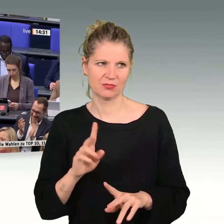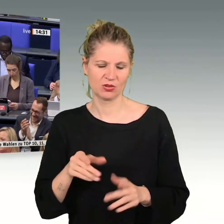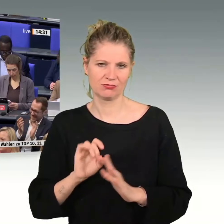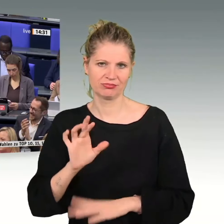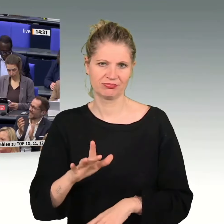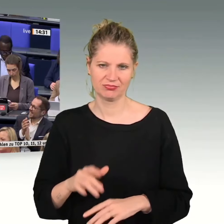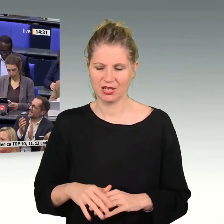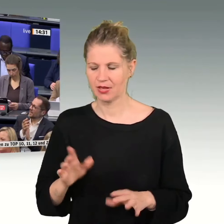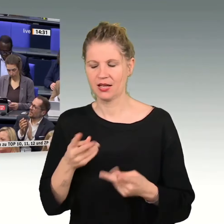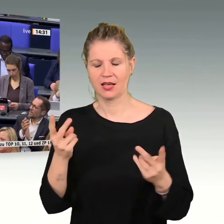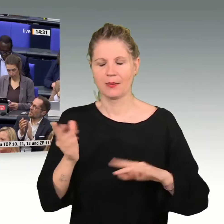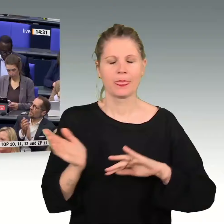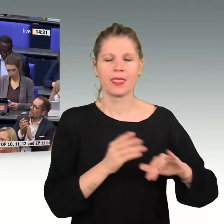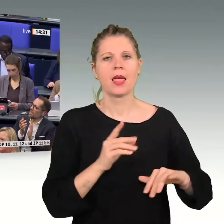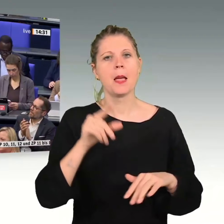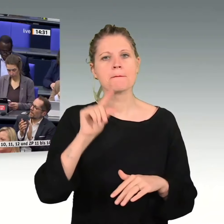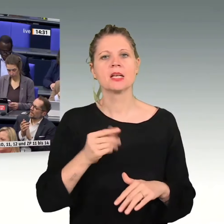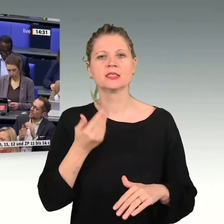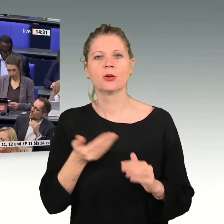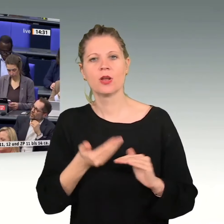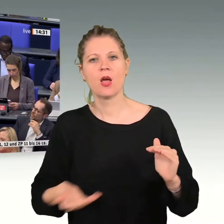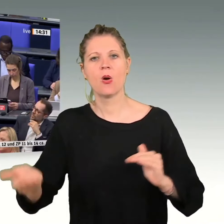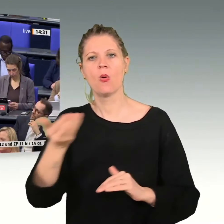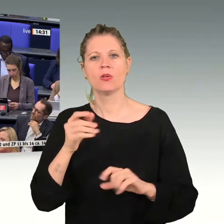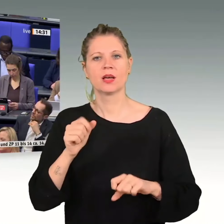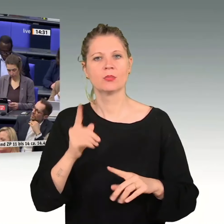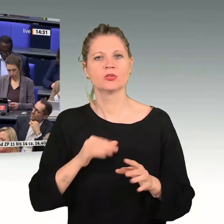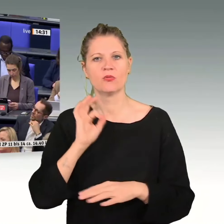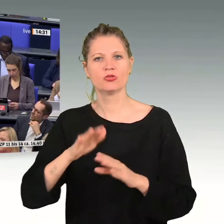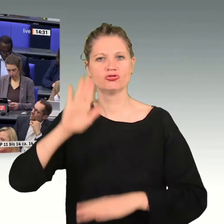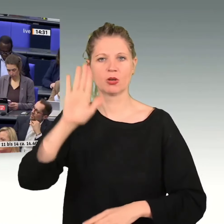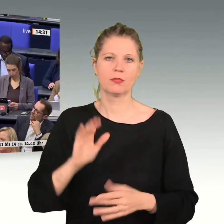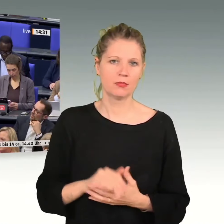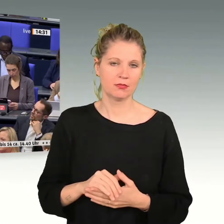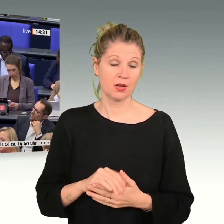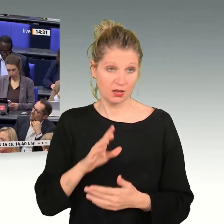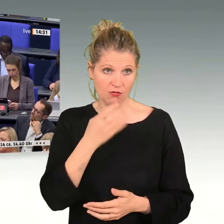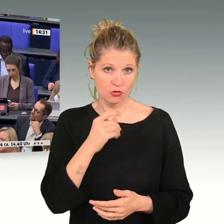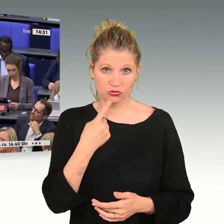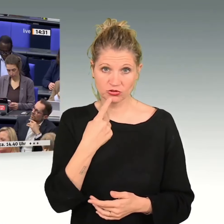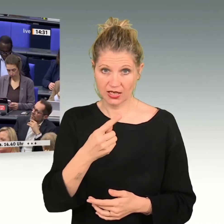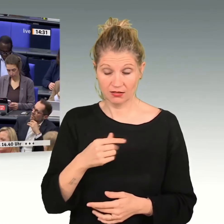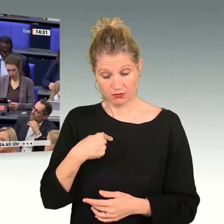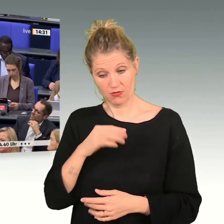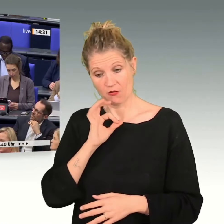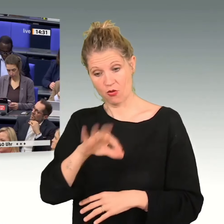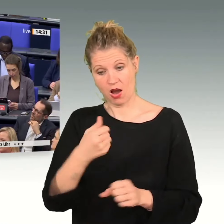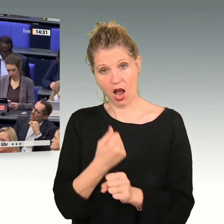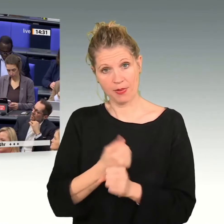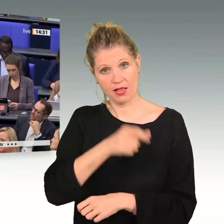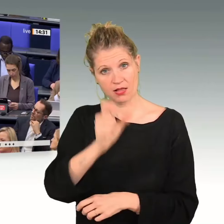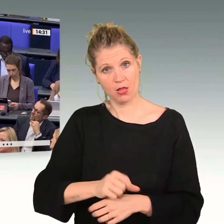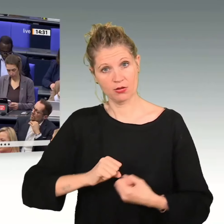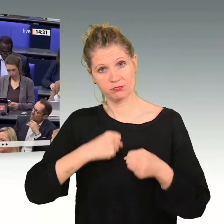erhöhen, dann hat man hier zuzustimmen, wenn man irgendwie sagen will, dass man sich verarbeitende Leute einsetzt.